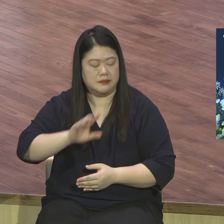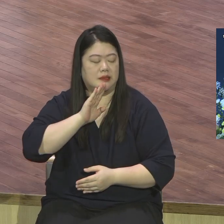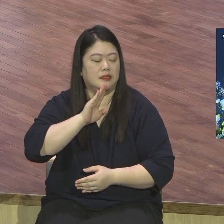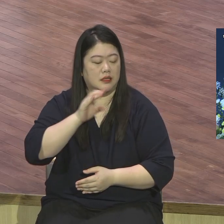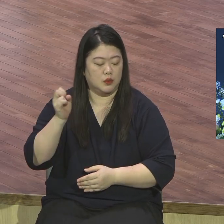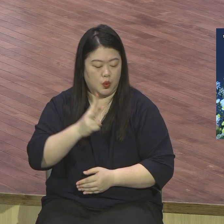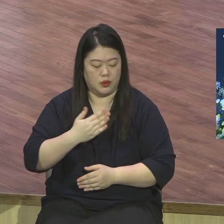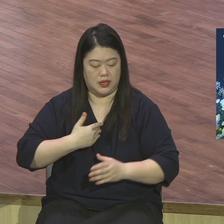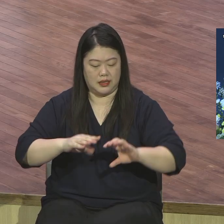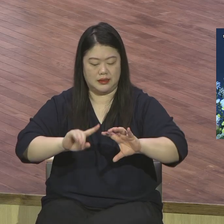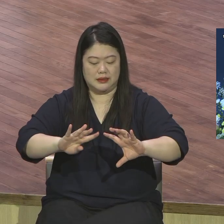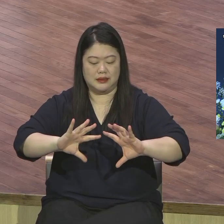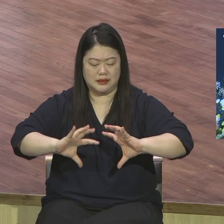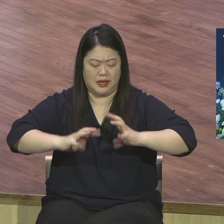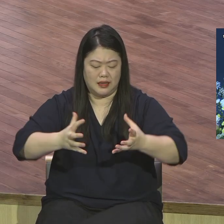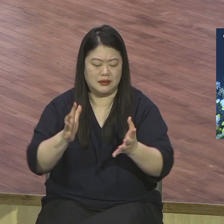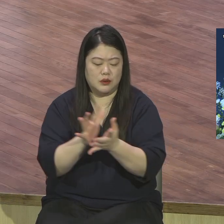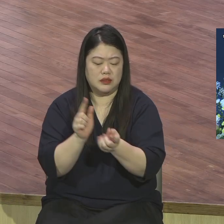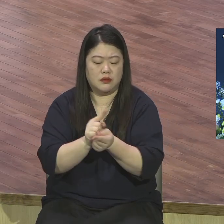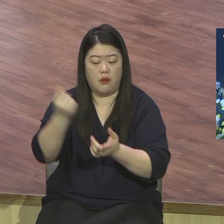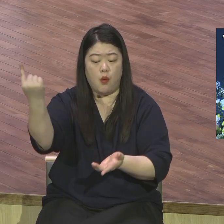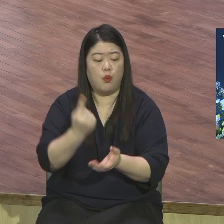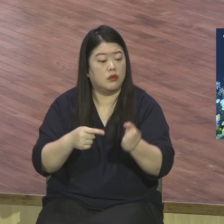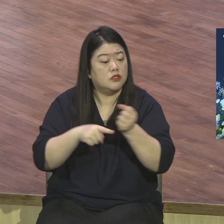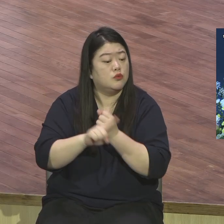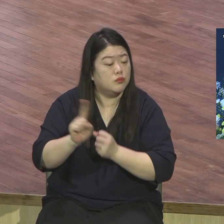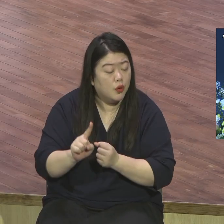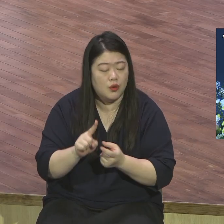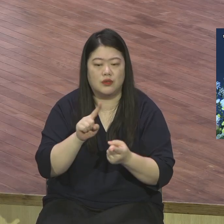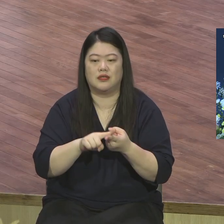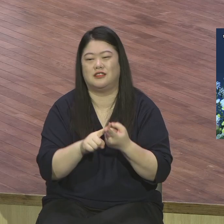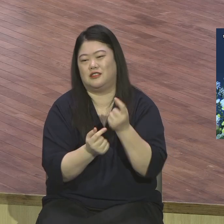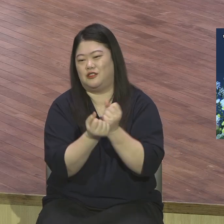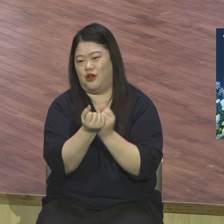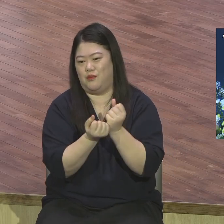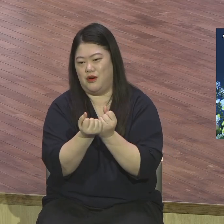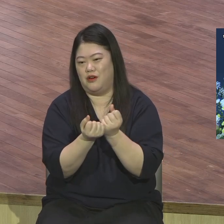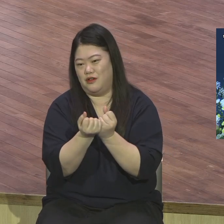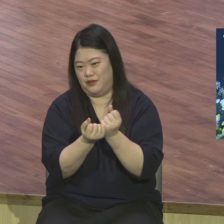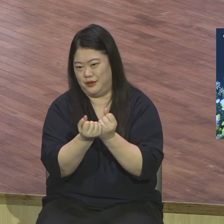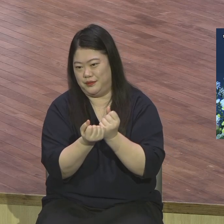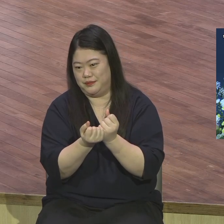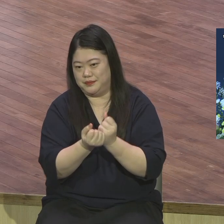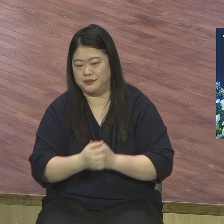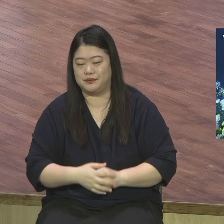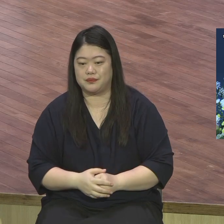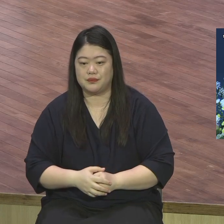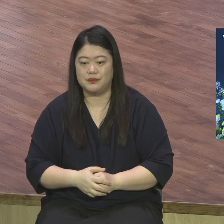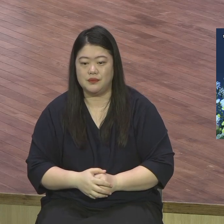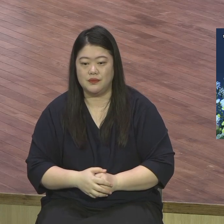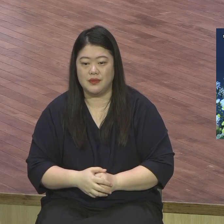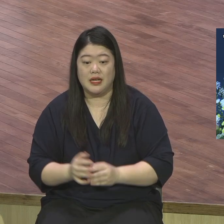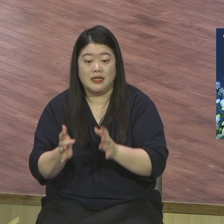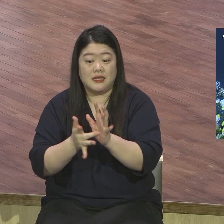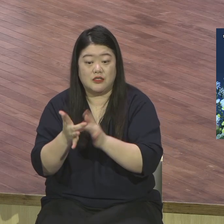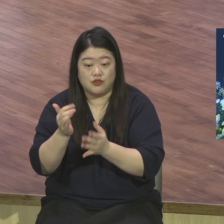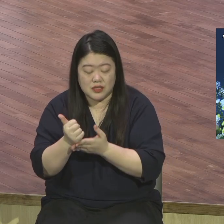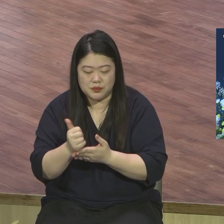처음으로 말씀하신 거예요 지금까지 예수님께서 수많은 사람들을 치유하시고 위로하시고